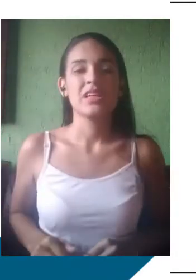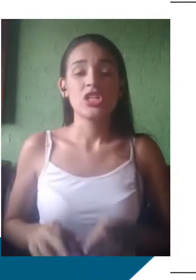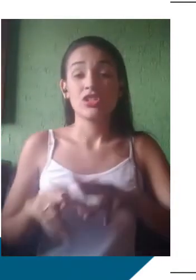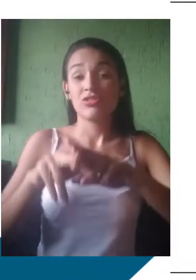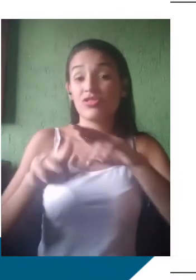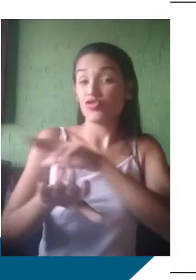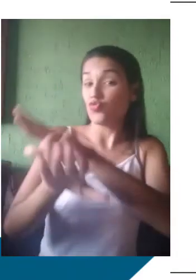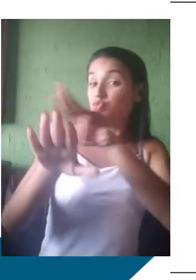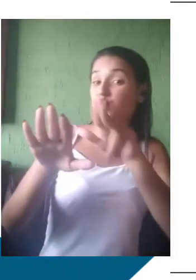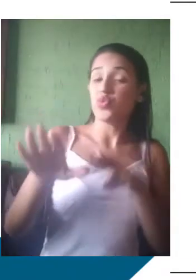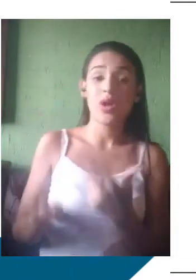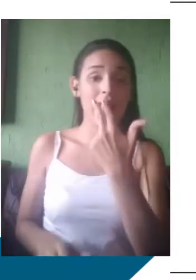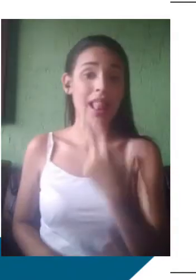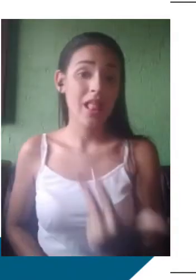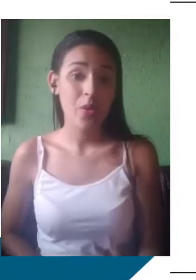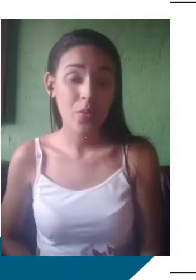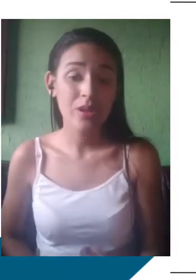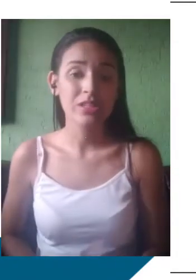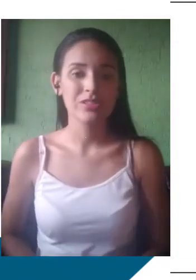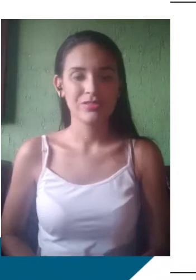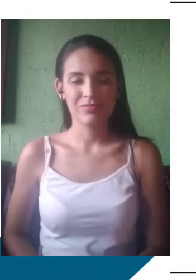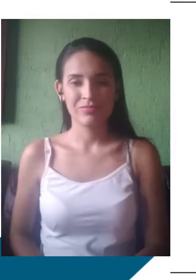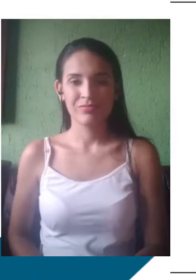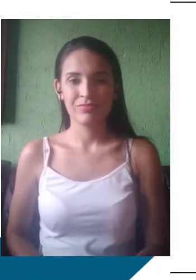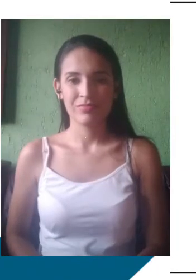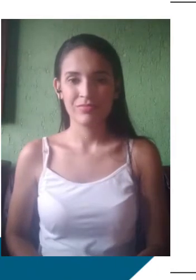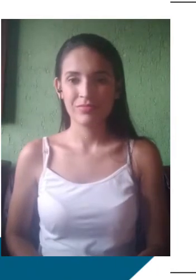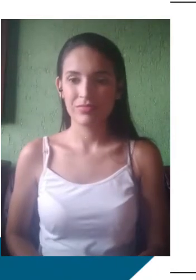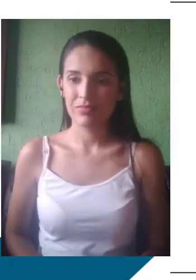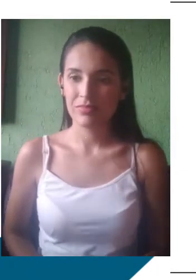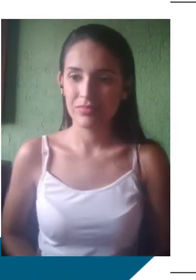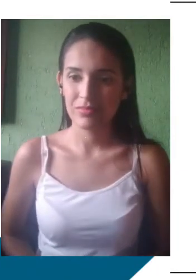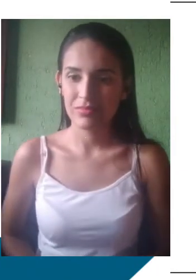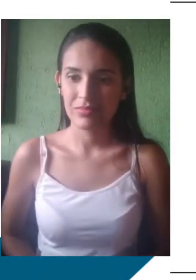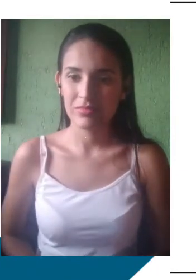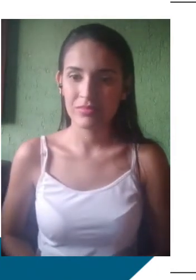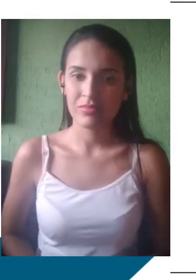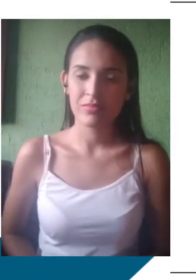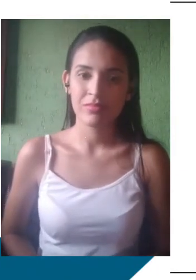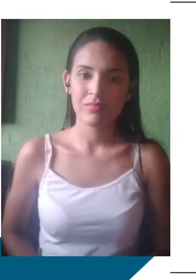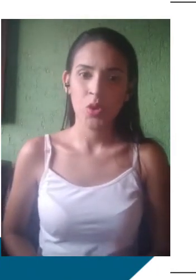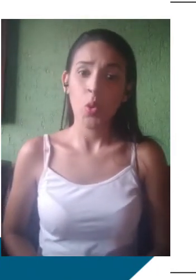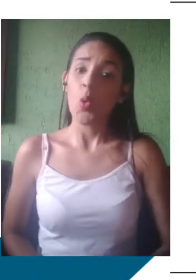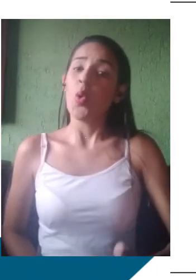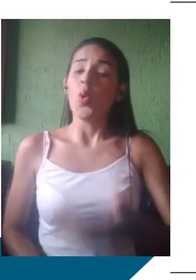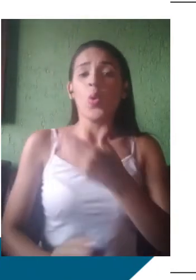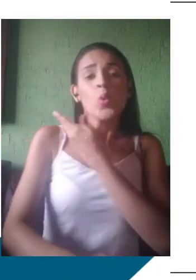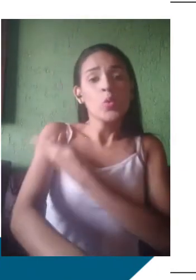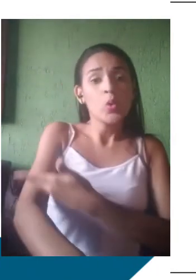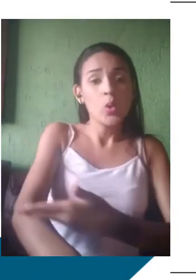Normalmente, esse pré-julgamento dirige-se às variantes mais informais e ligadas às classes sociais menos